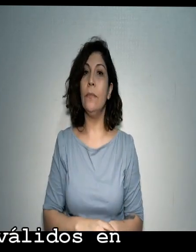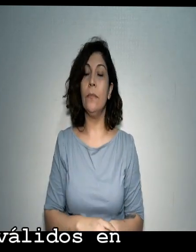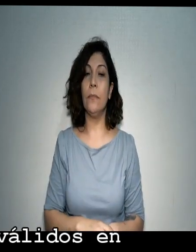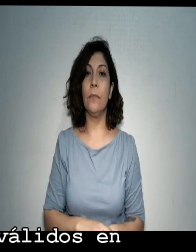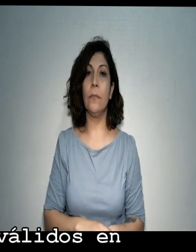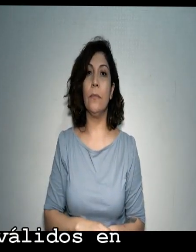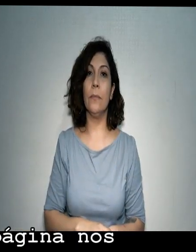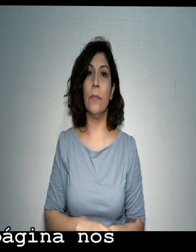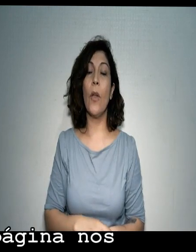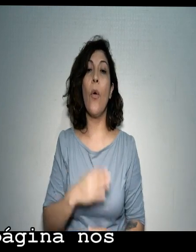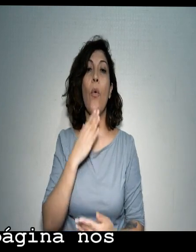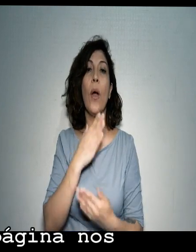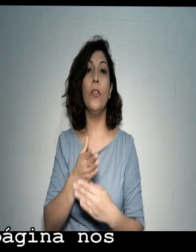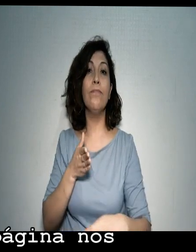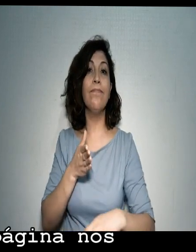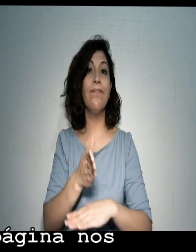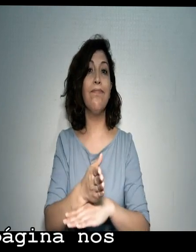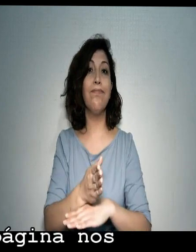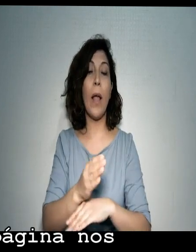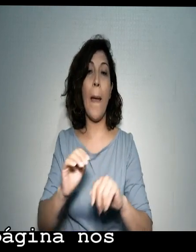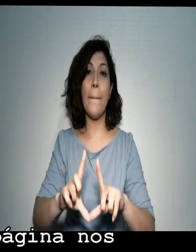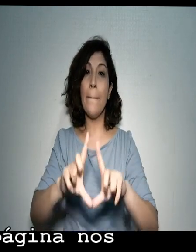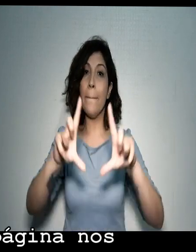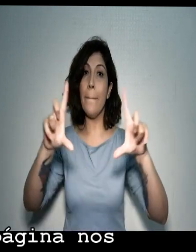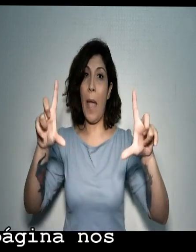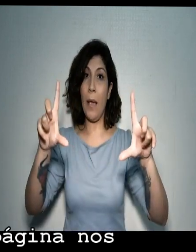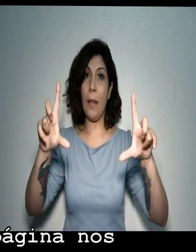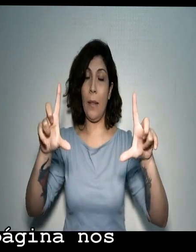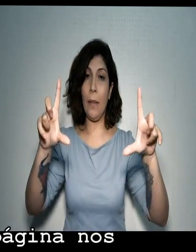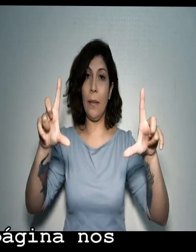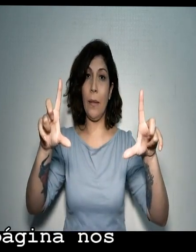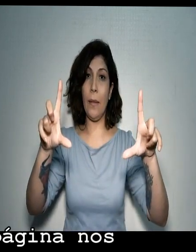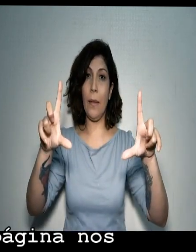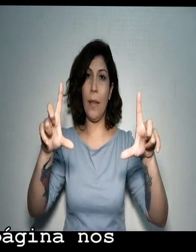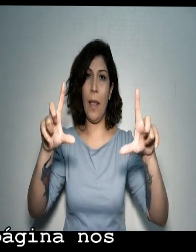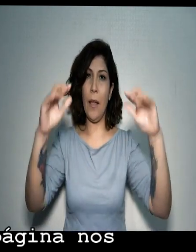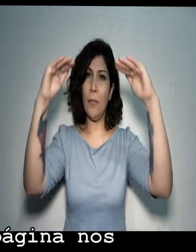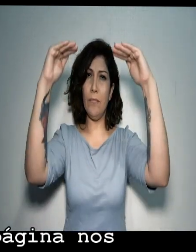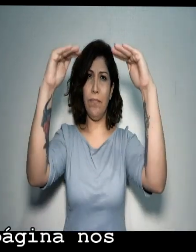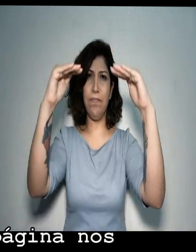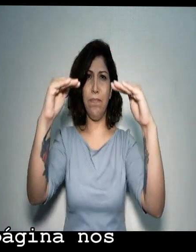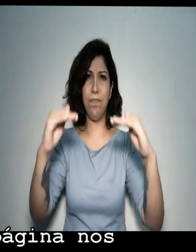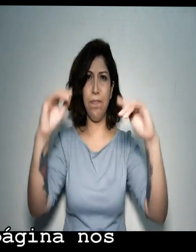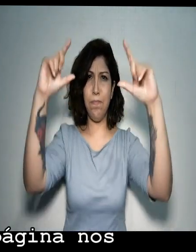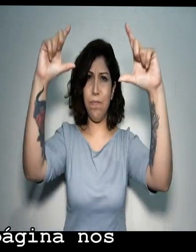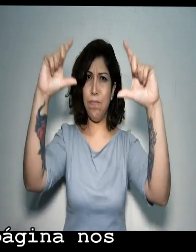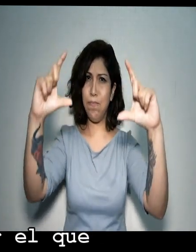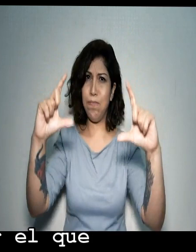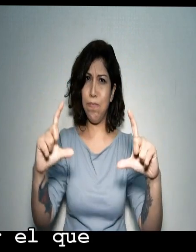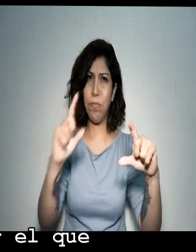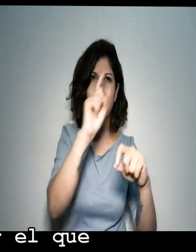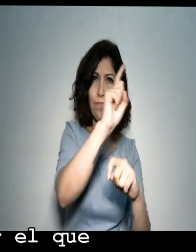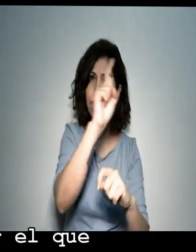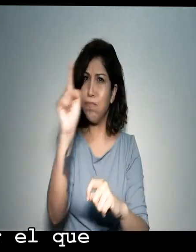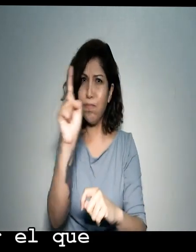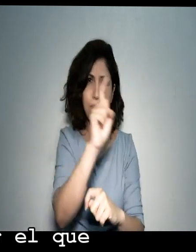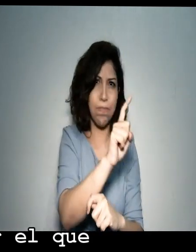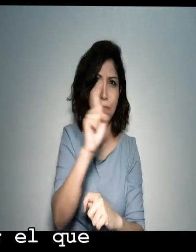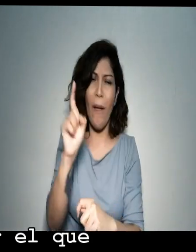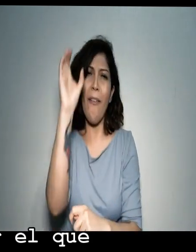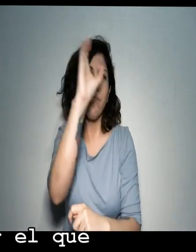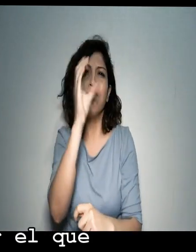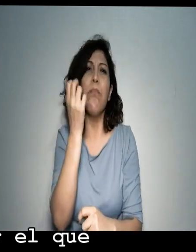Al ingresar a la página nos aparecerá el listado de trámites. Ahí